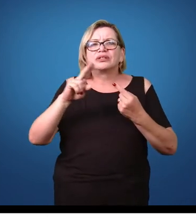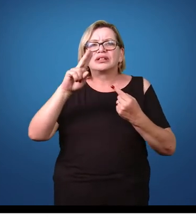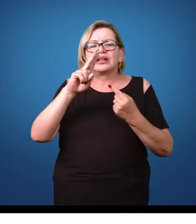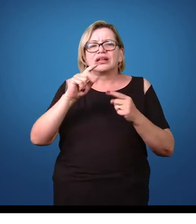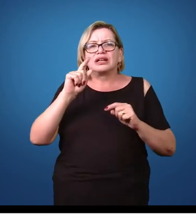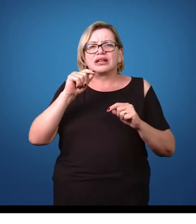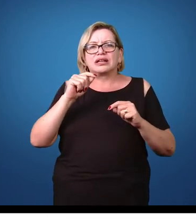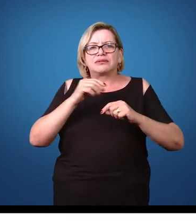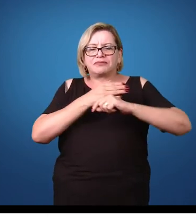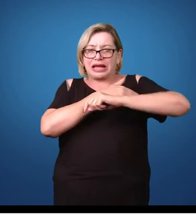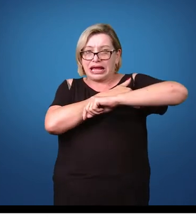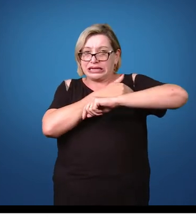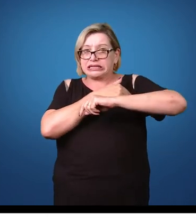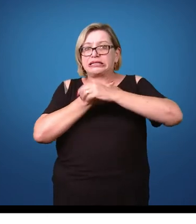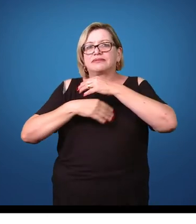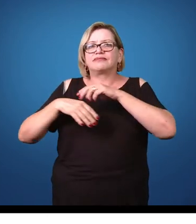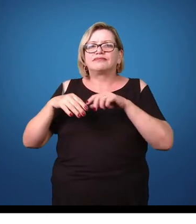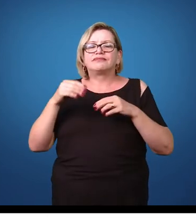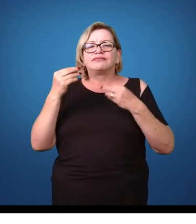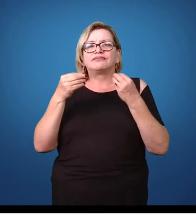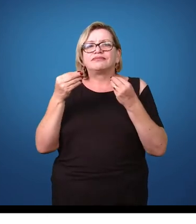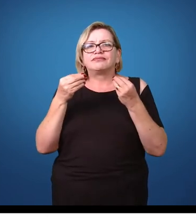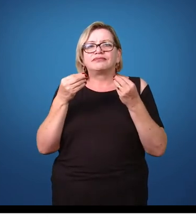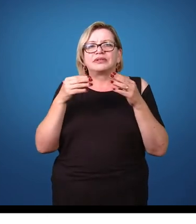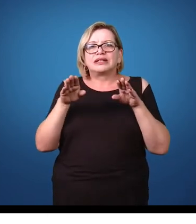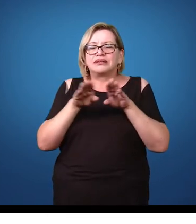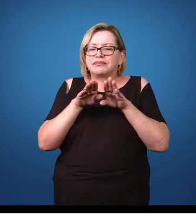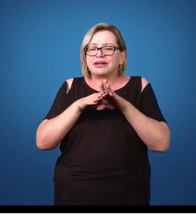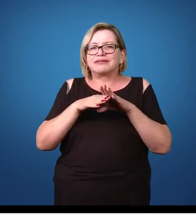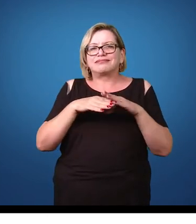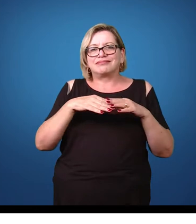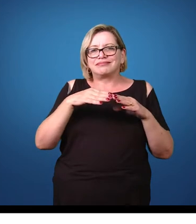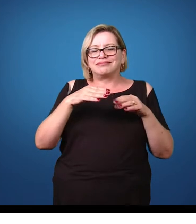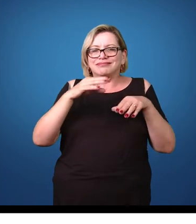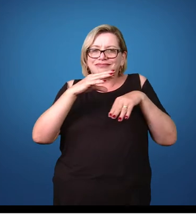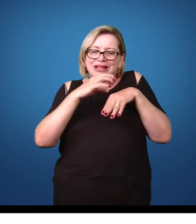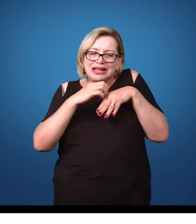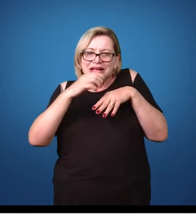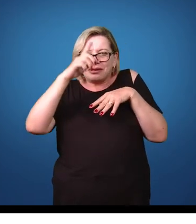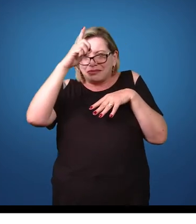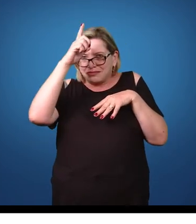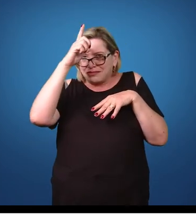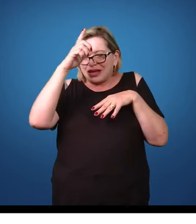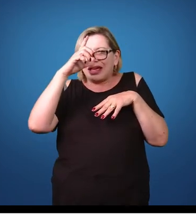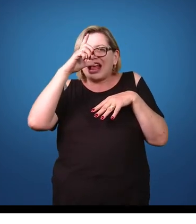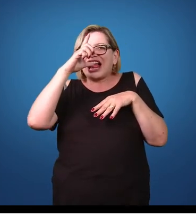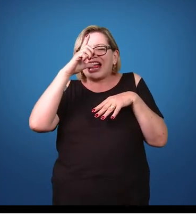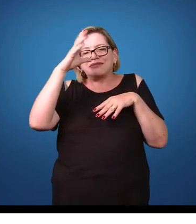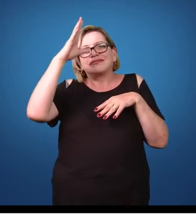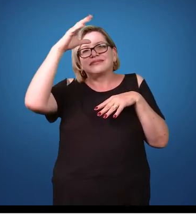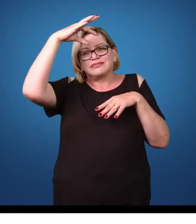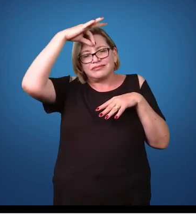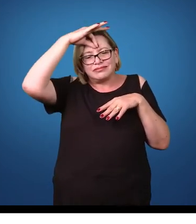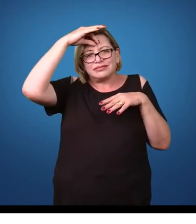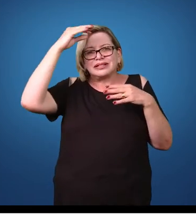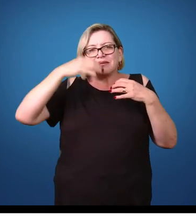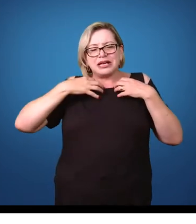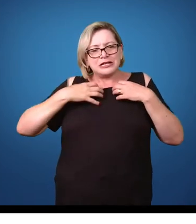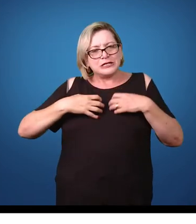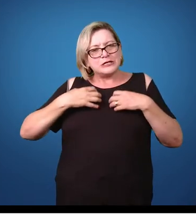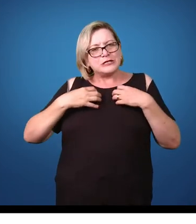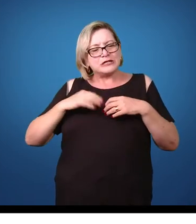do hospedeiro são as axilas, a região pubiana, a região torácica,